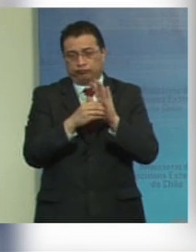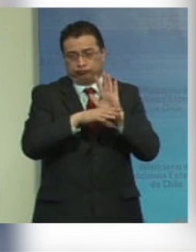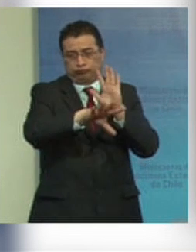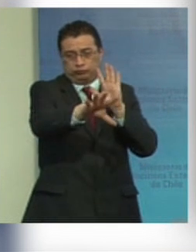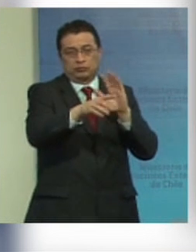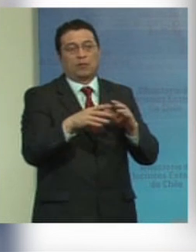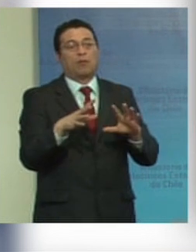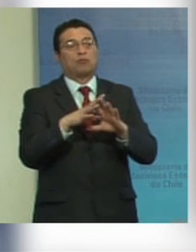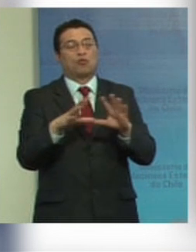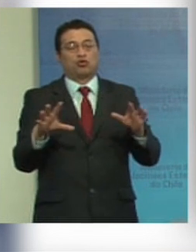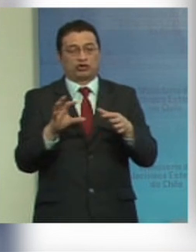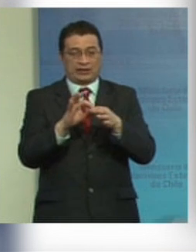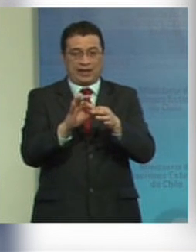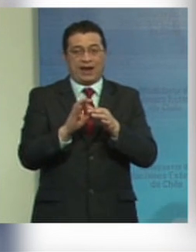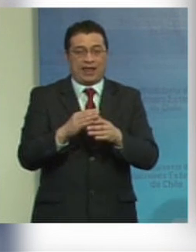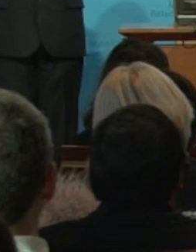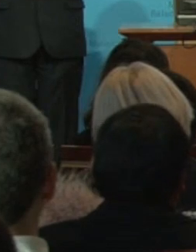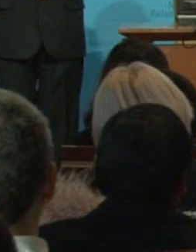muchísimas gracias